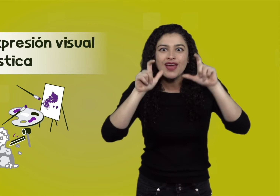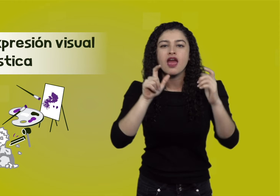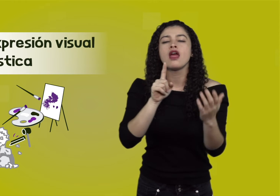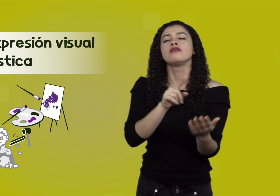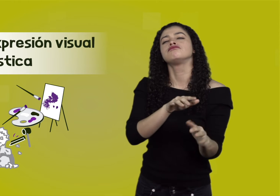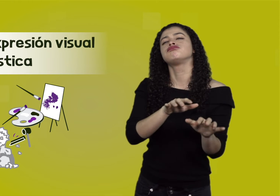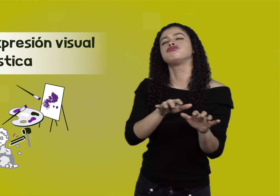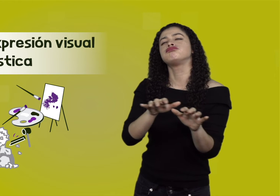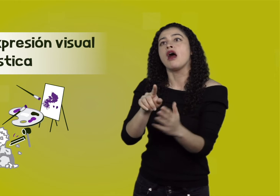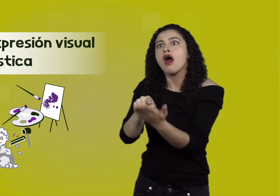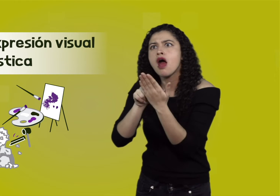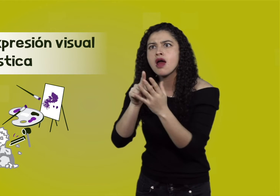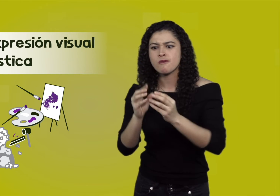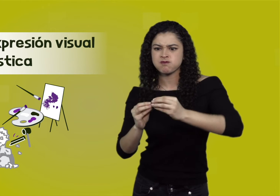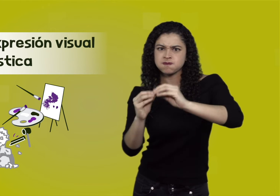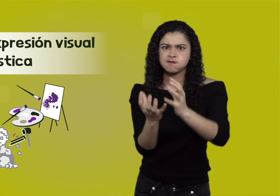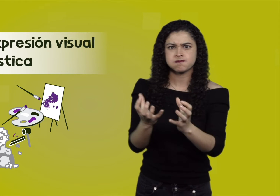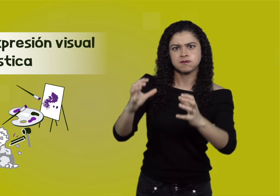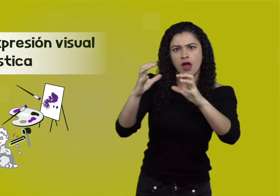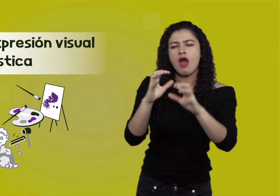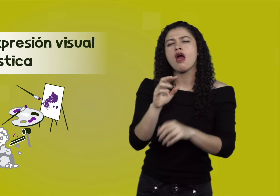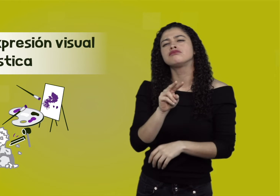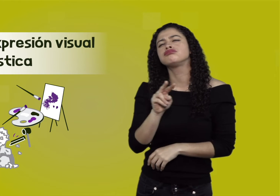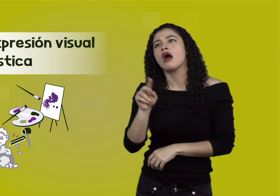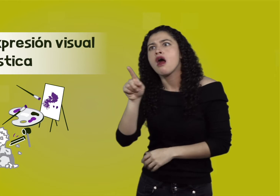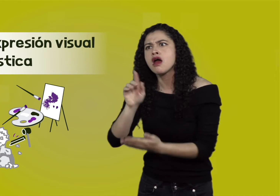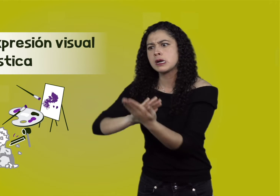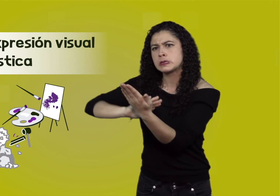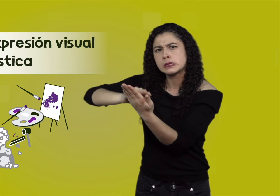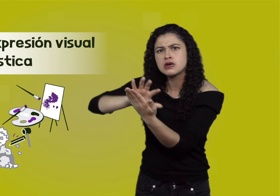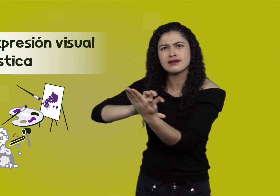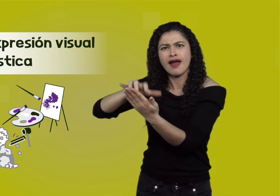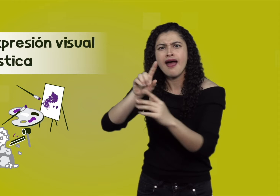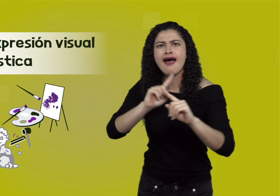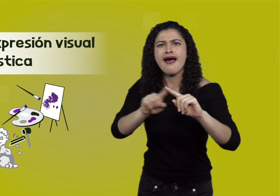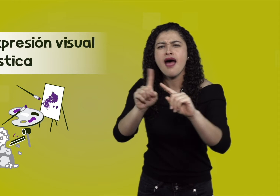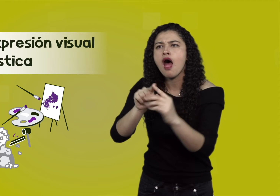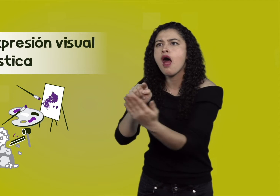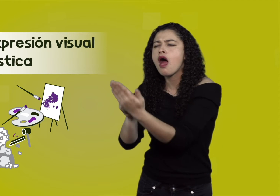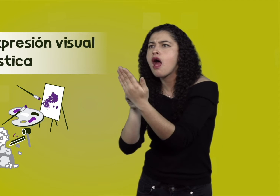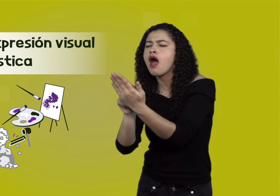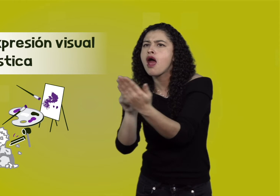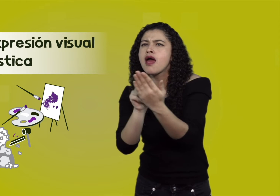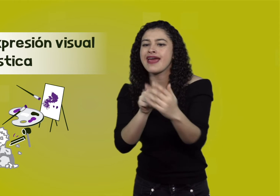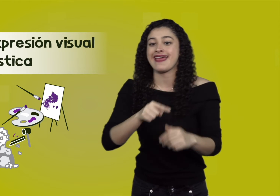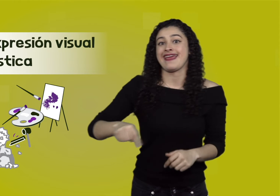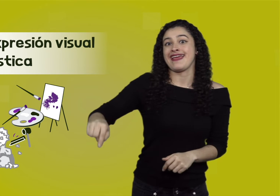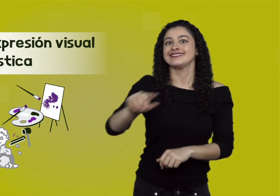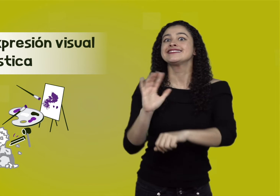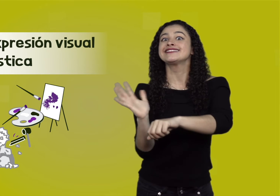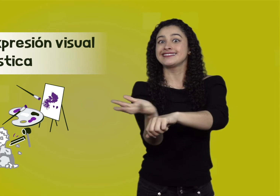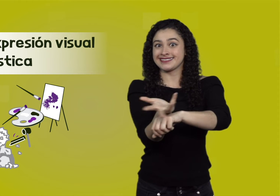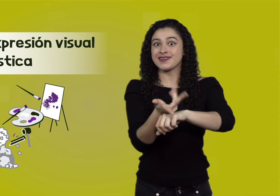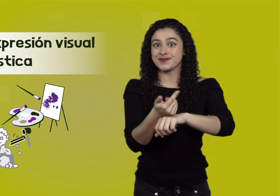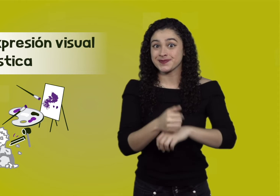o interpretar desde expresiones como la pintura, la escultura, el dibujo, el grabado,